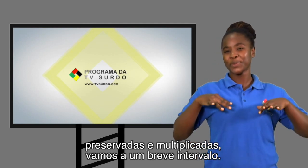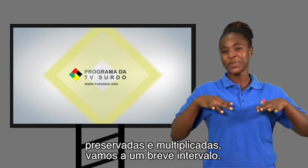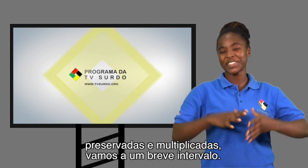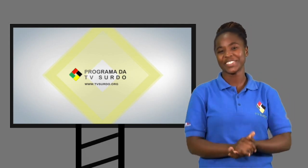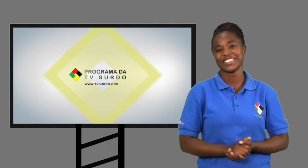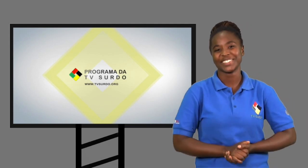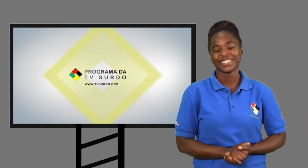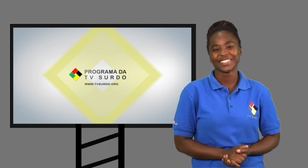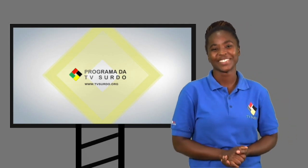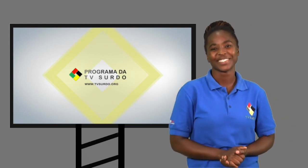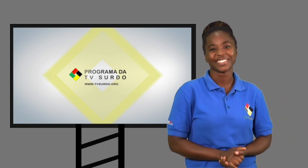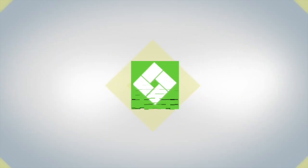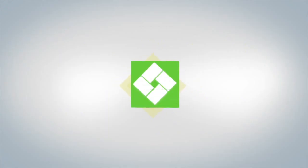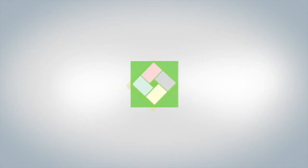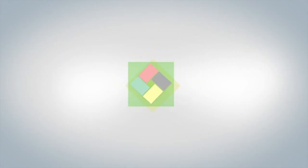intervalo.